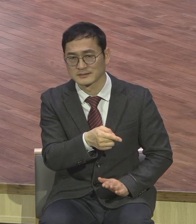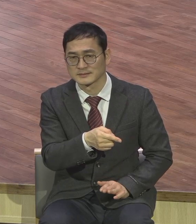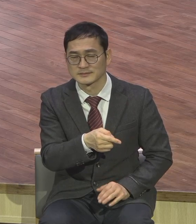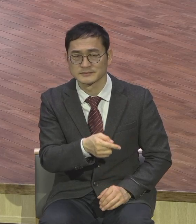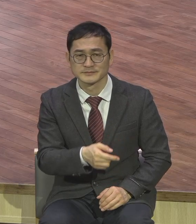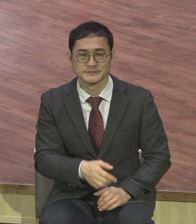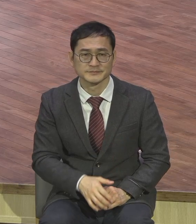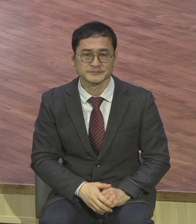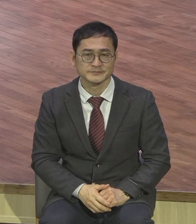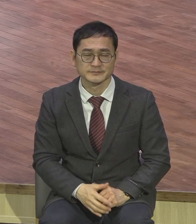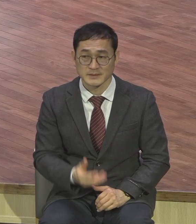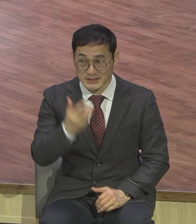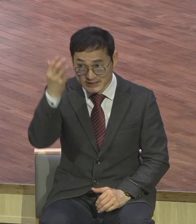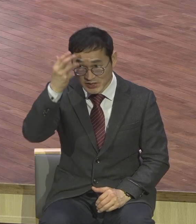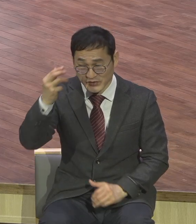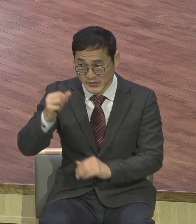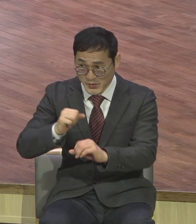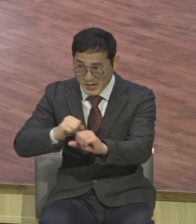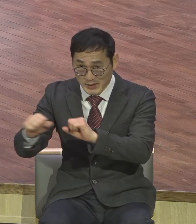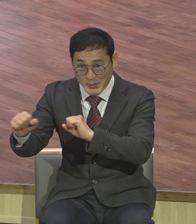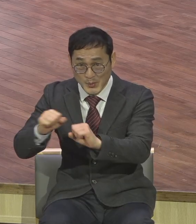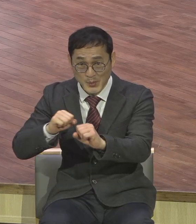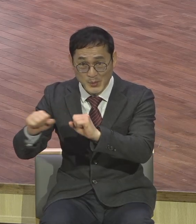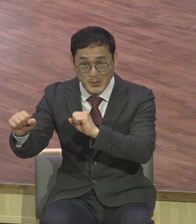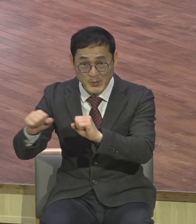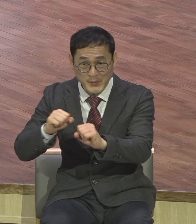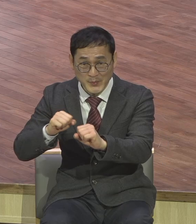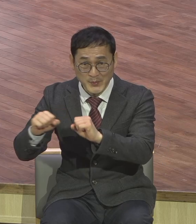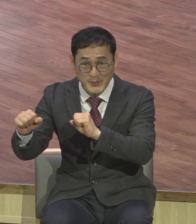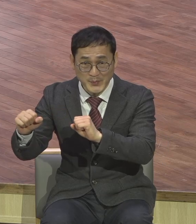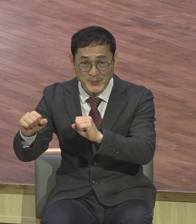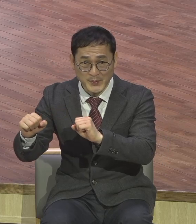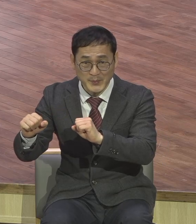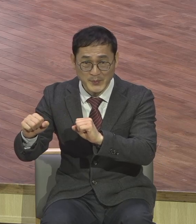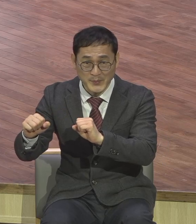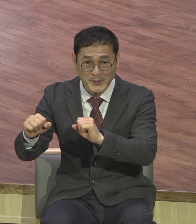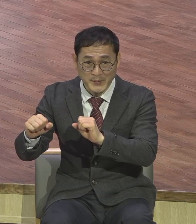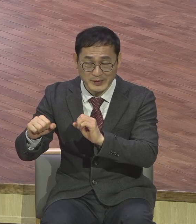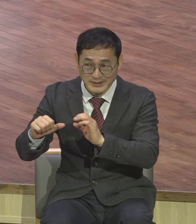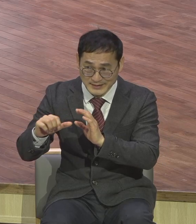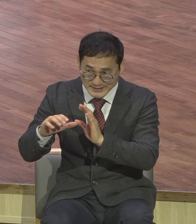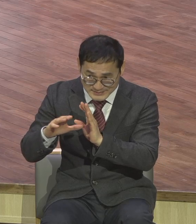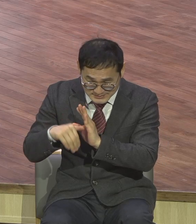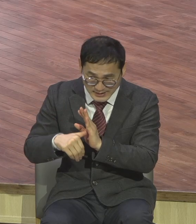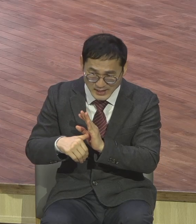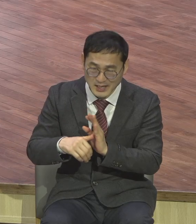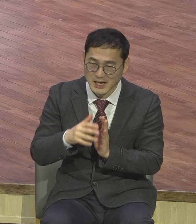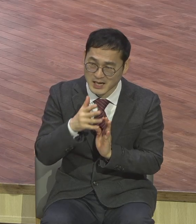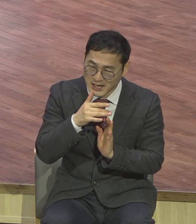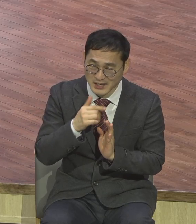성령이 역사하시니 성령이 인도해 줄 줄 틀려도 맞게 해 주실 것이다 믿고 나가야지 아멘